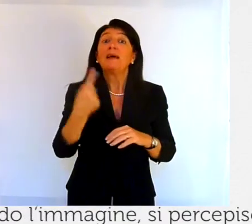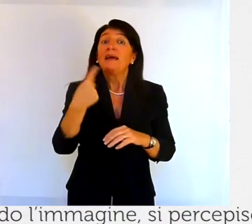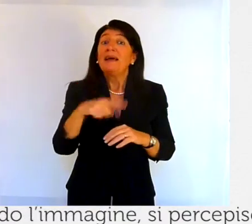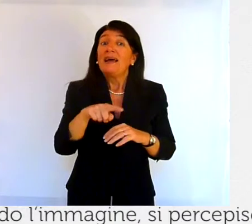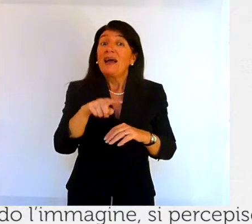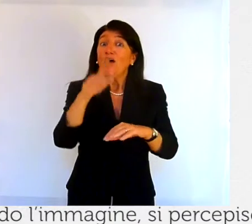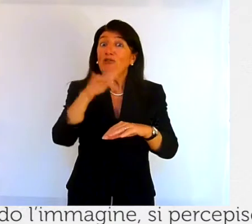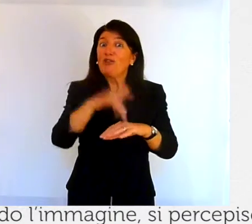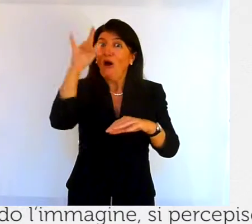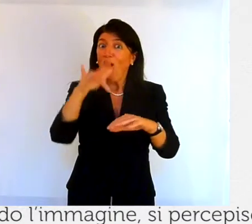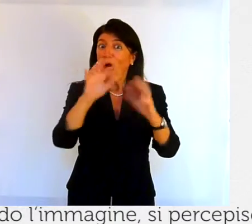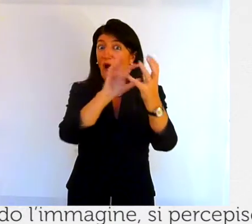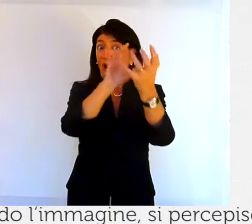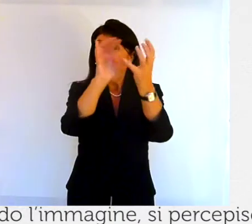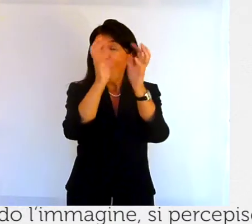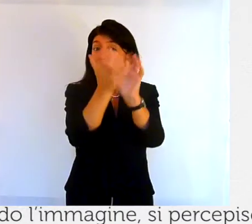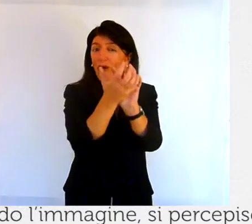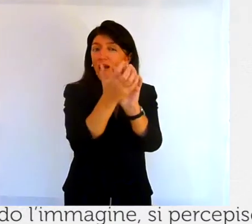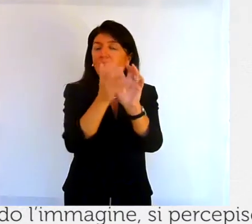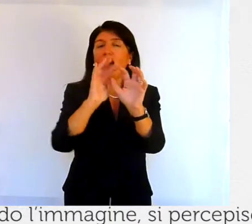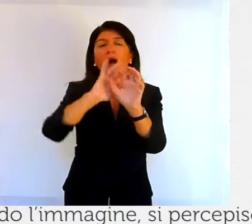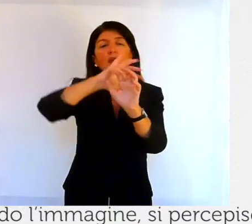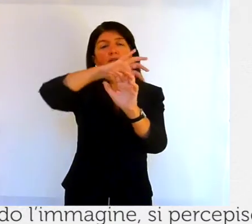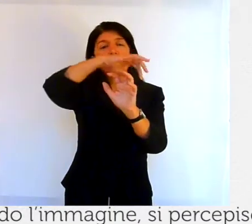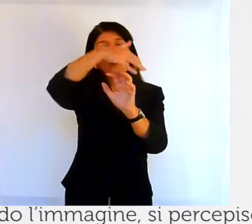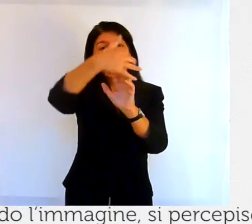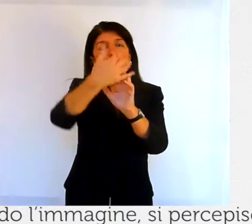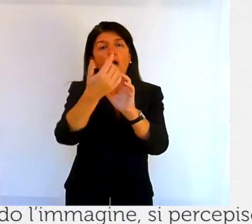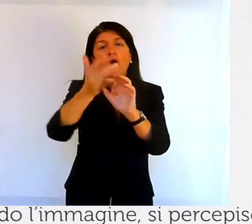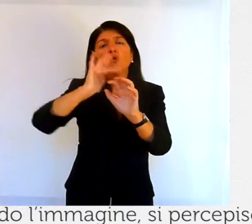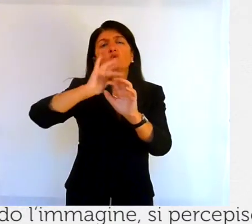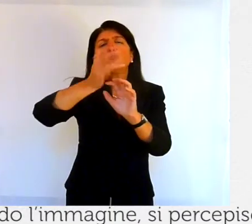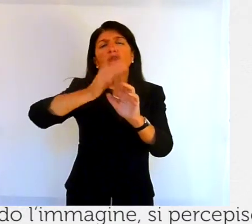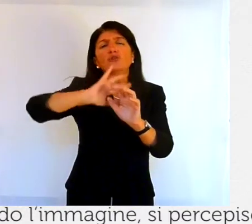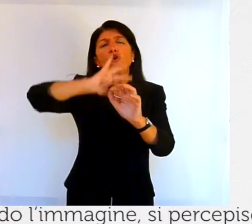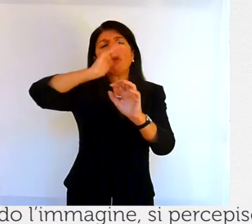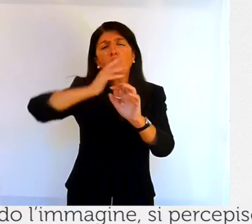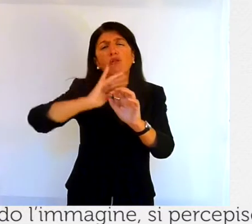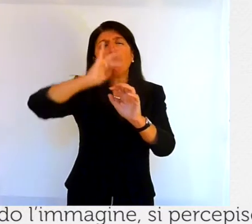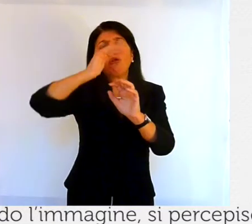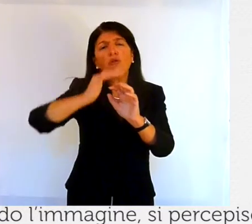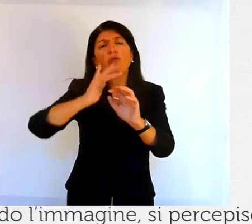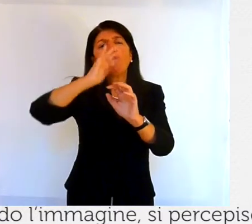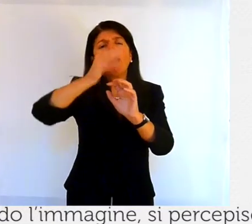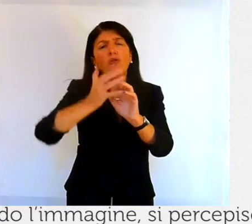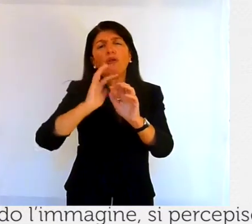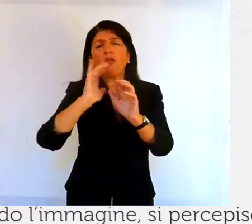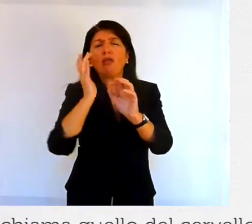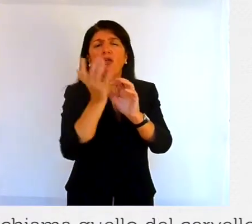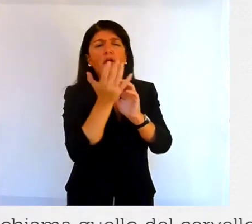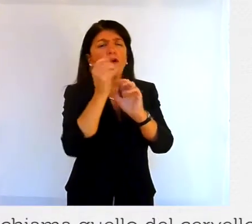toccando l'immagine si percepisce il movimento curvilineo della superficie che richiama quello del